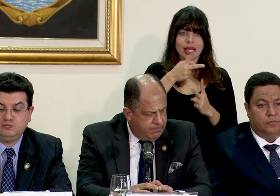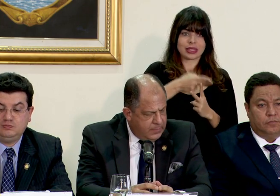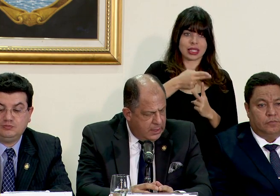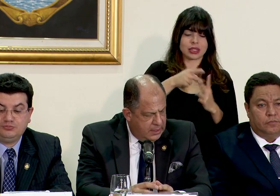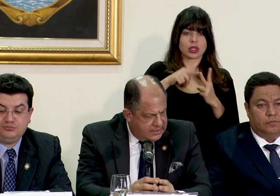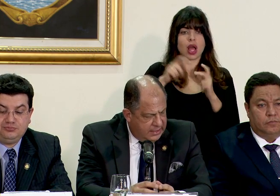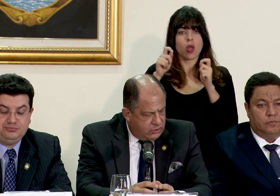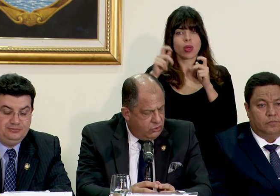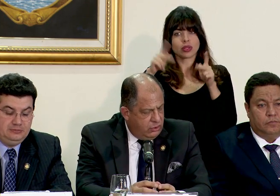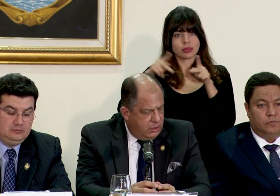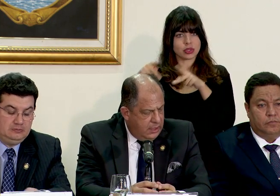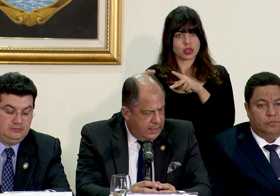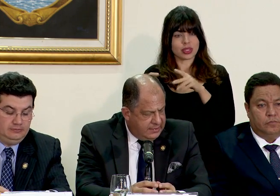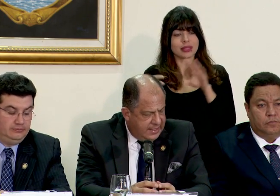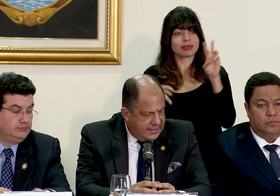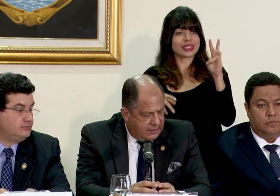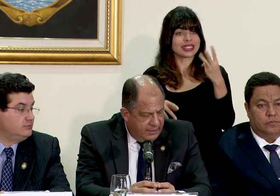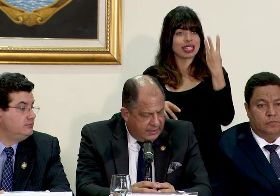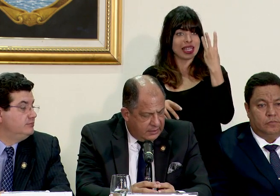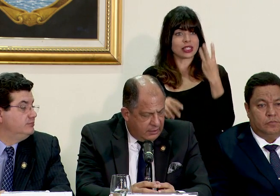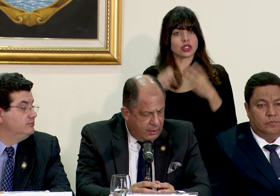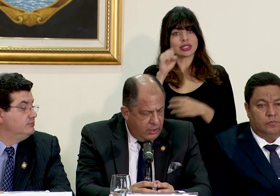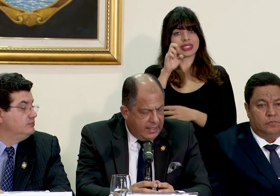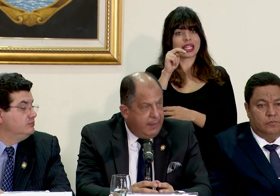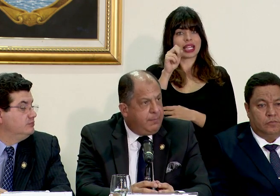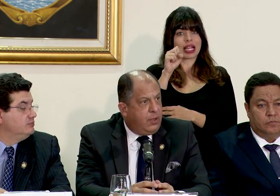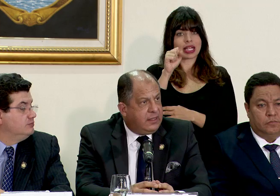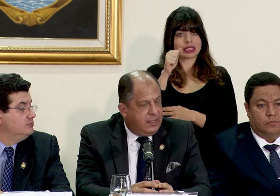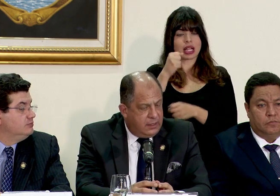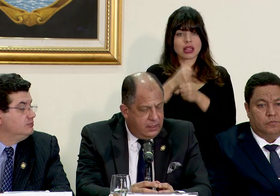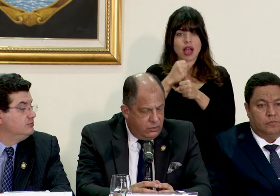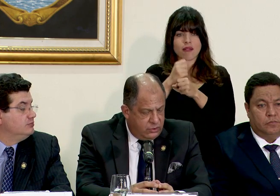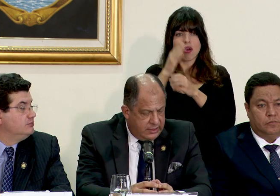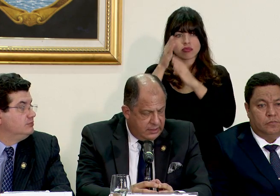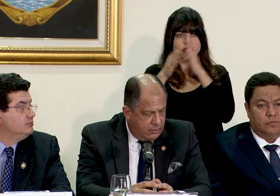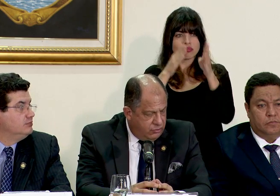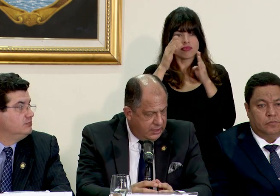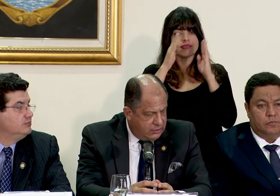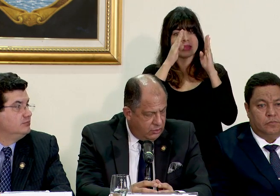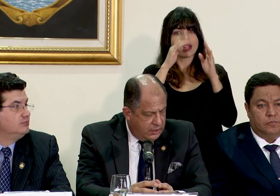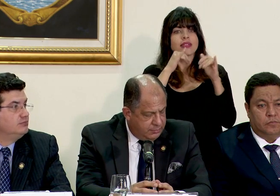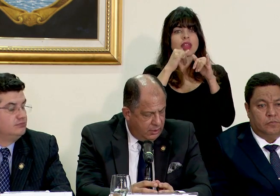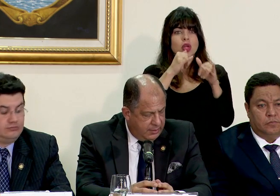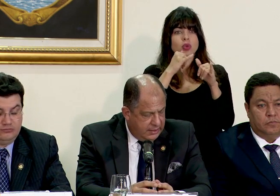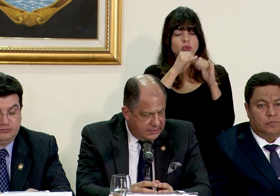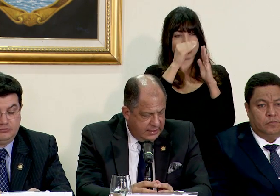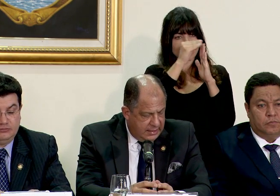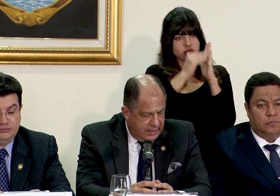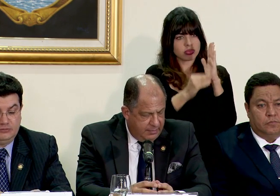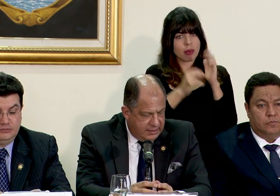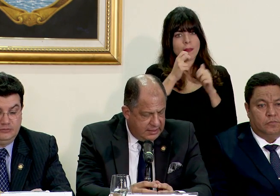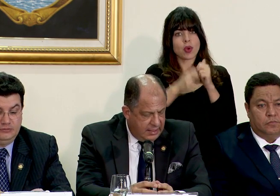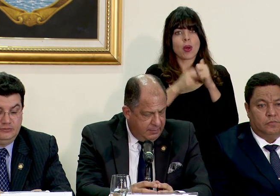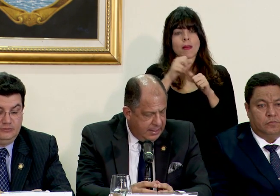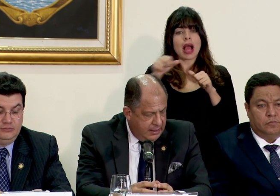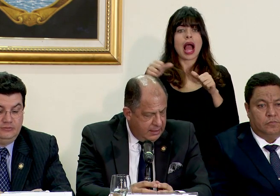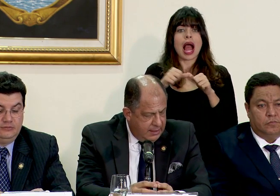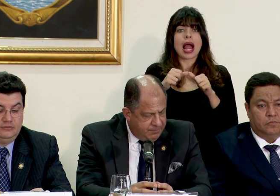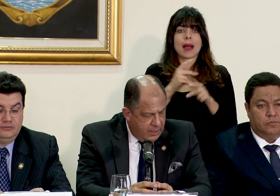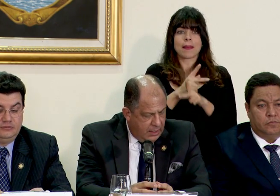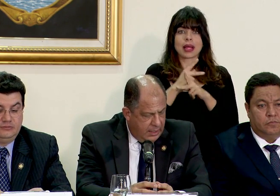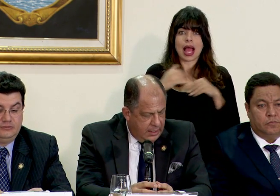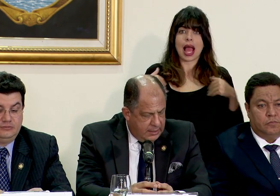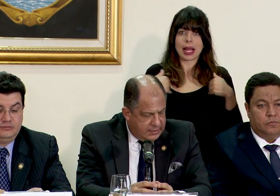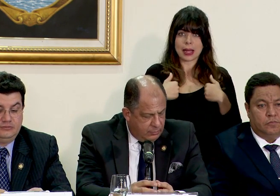ciudadana sexto SENASA realiza trabajo de campo atiende denuncias y lleva un registro de las problemáticas en el área del bienestar animal